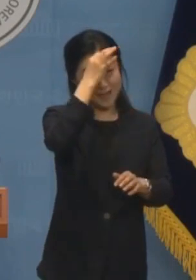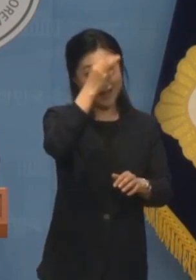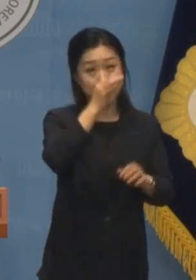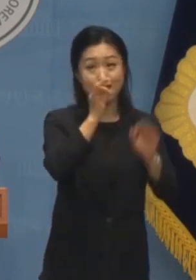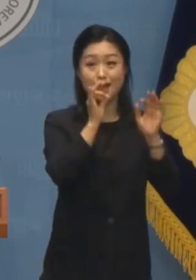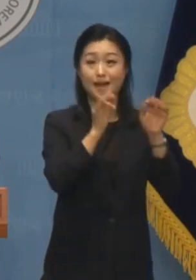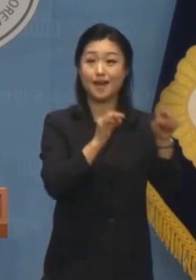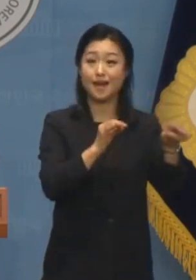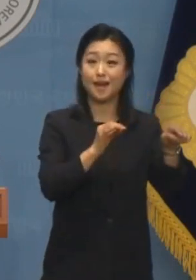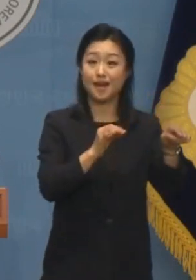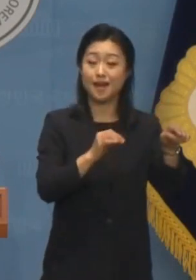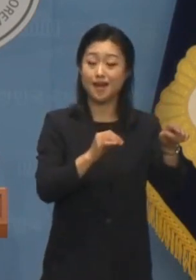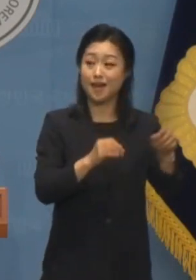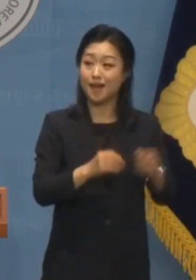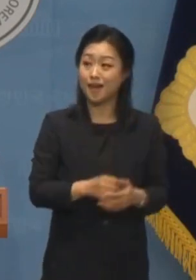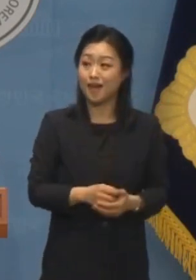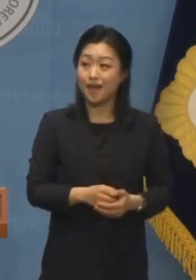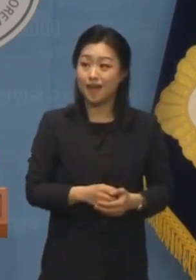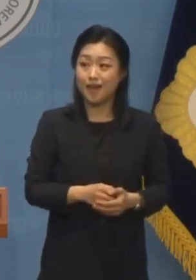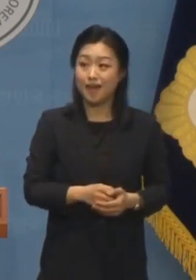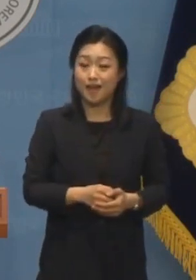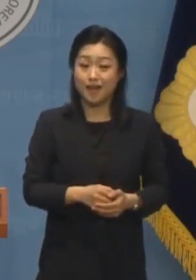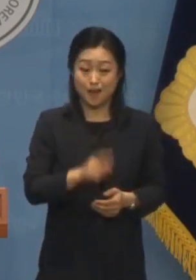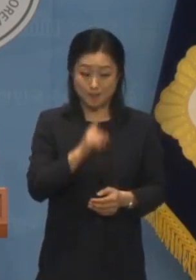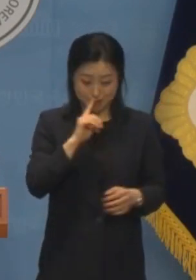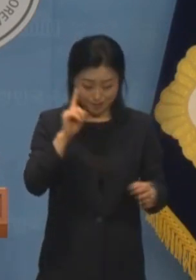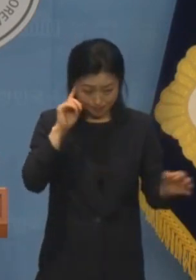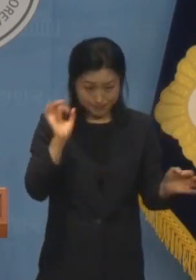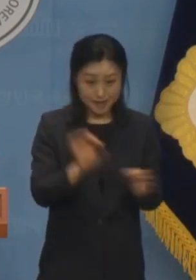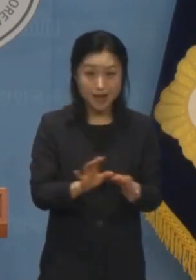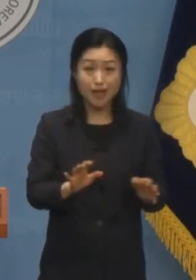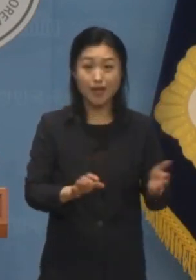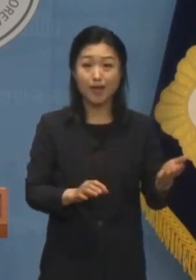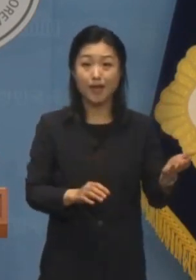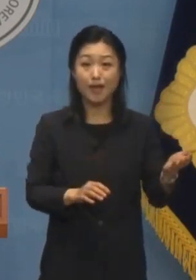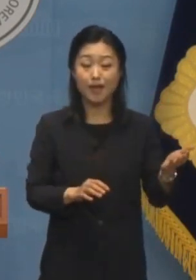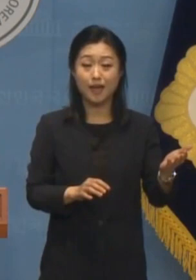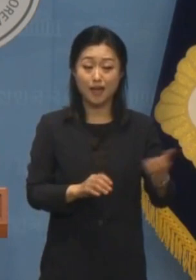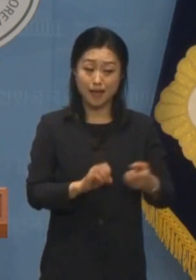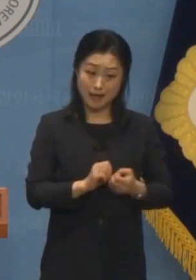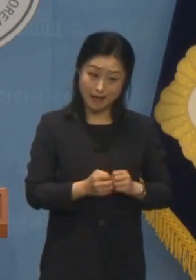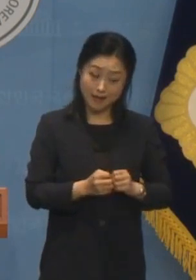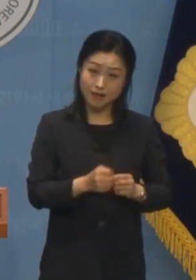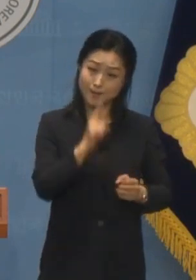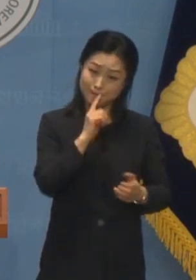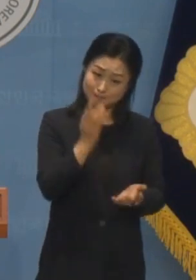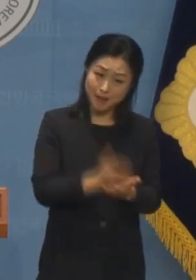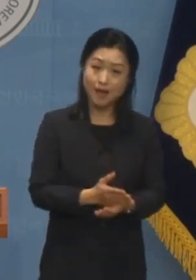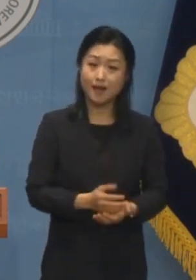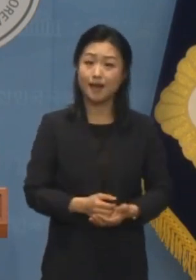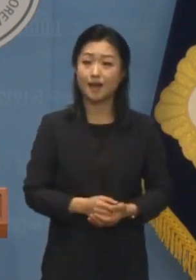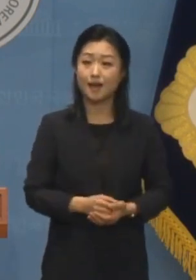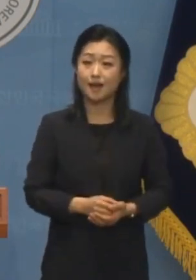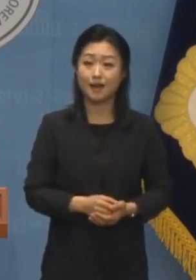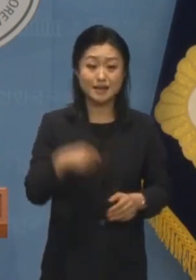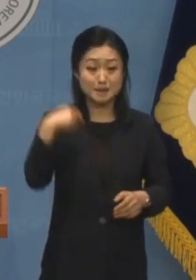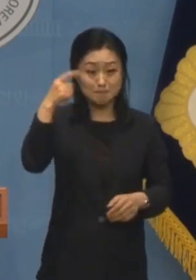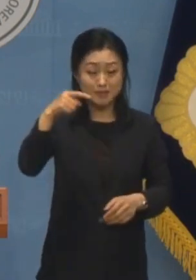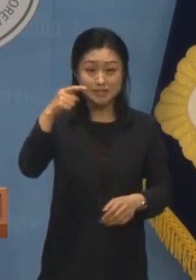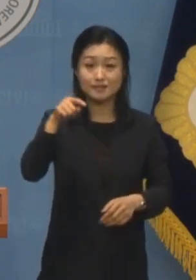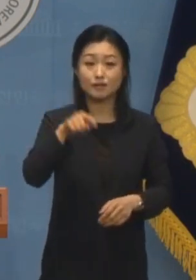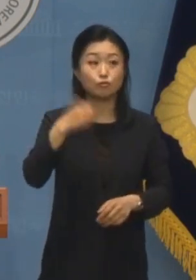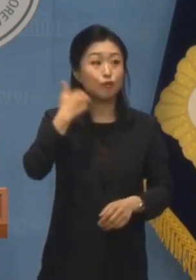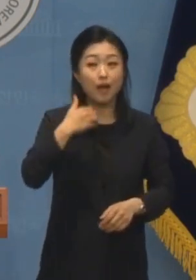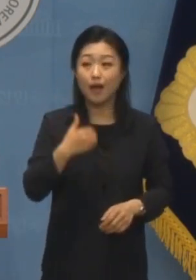검찰은 말도 안 되는 억지 주장으로 어물쩍 넘길 생각하지 말고 이 미친 짓을